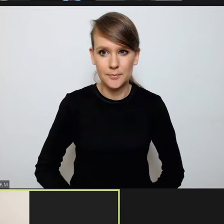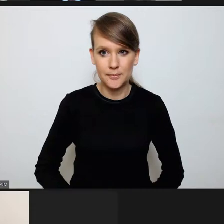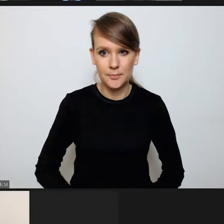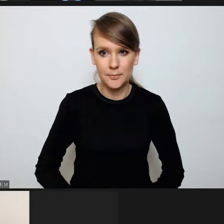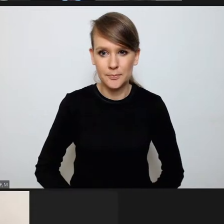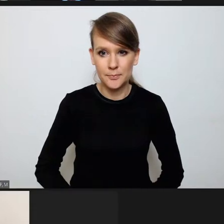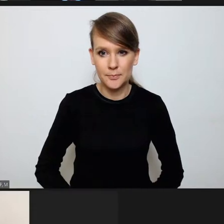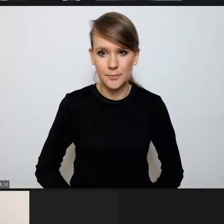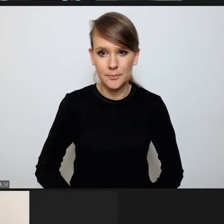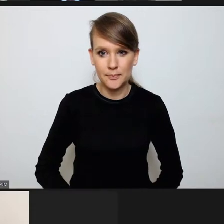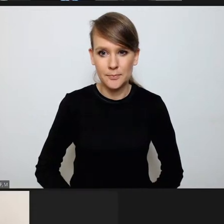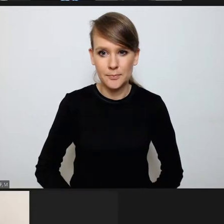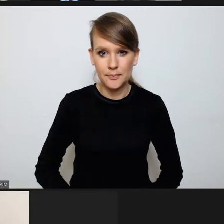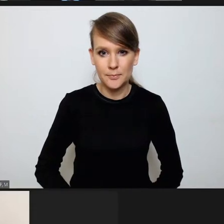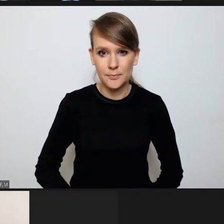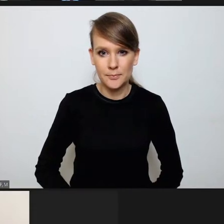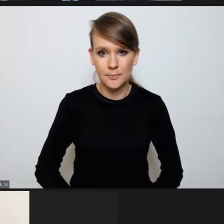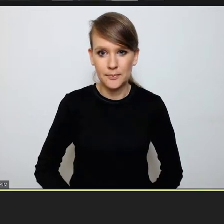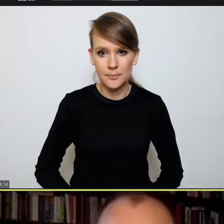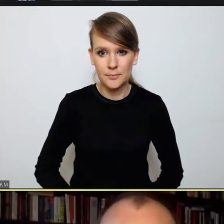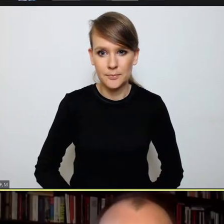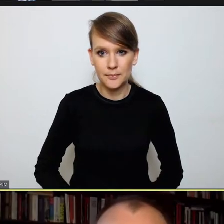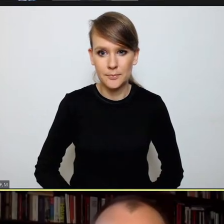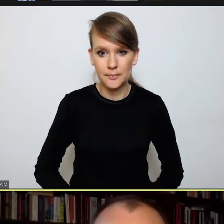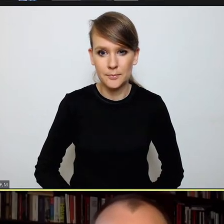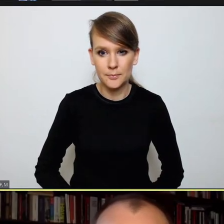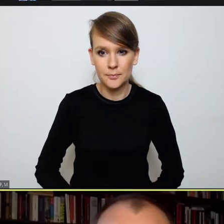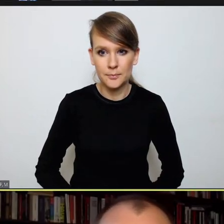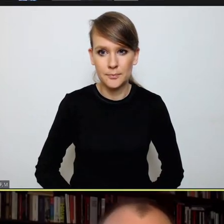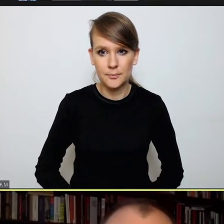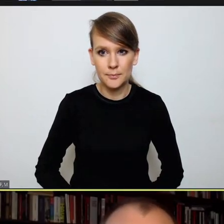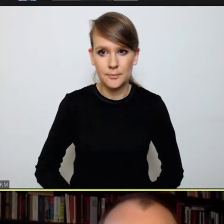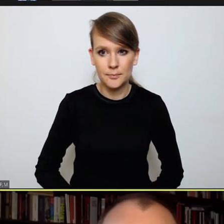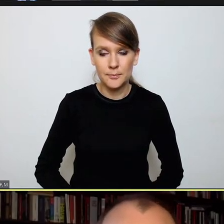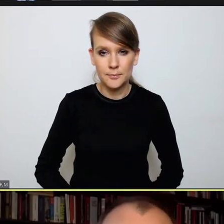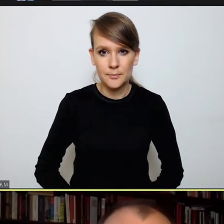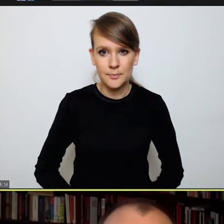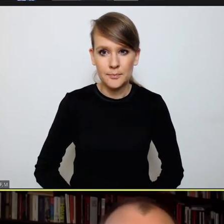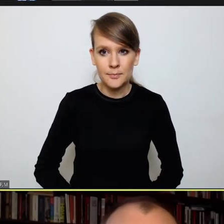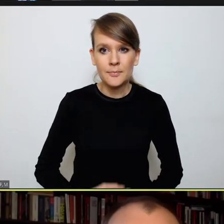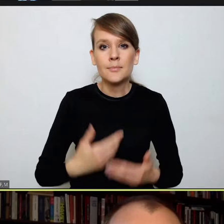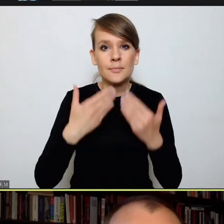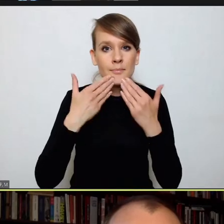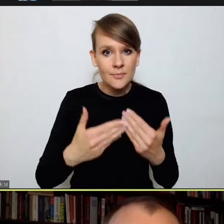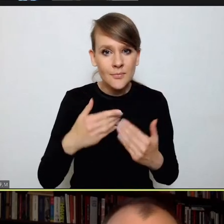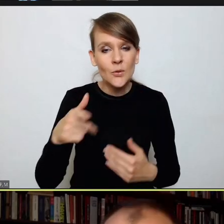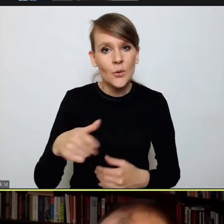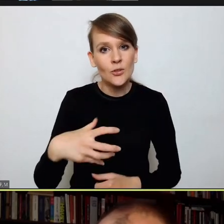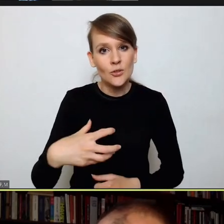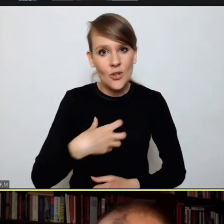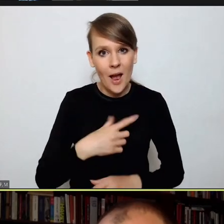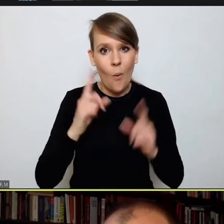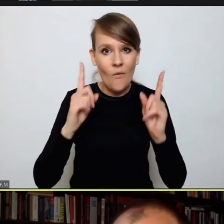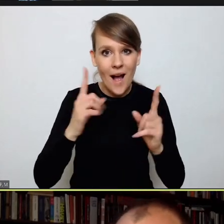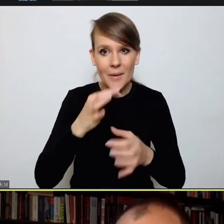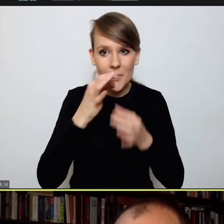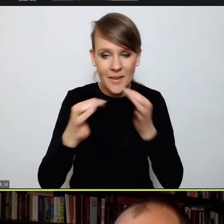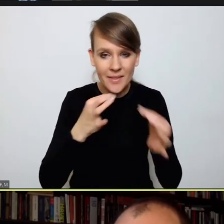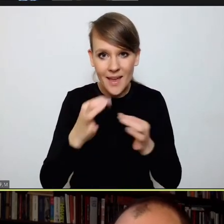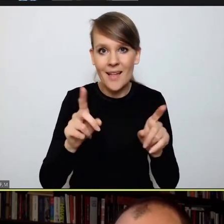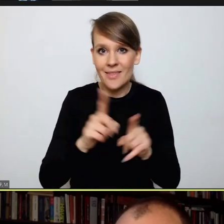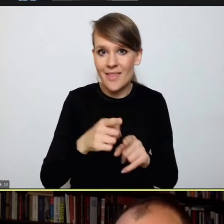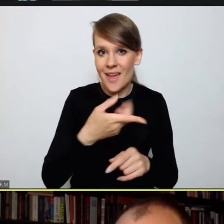Bardzo serdecznie dziękuję panie dziekanie za uwagi oraz zapytania i połączonym siłom dziekańskim także dziękuję za